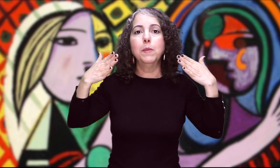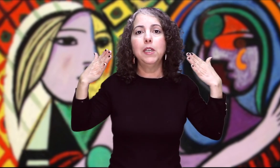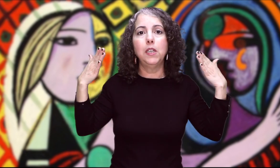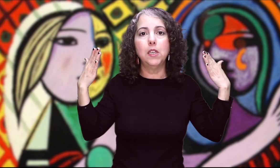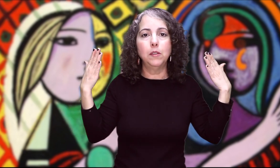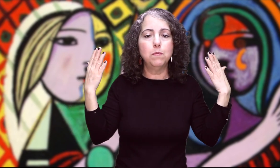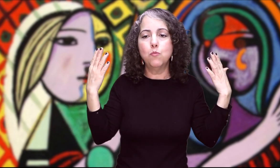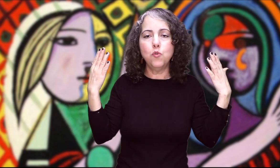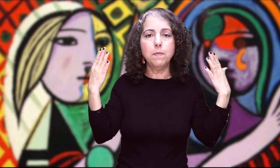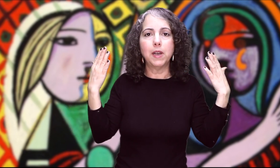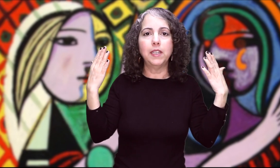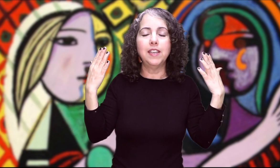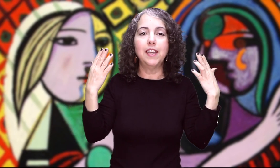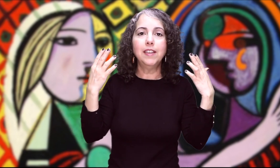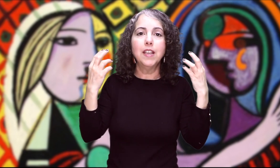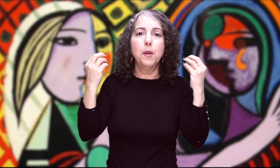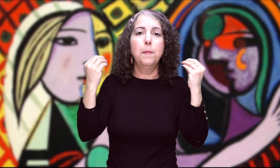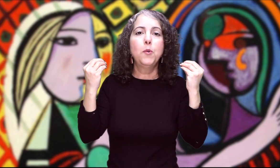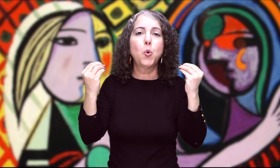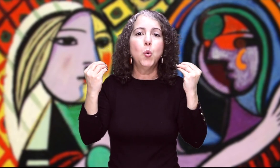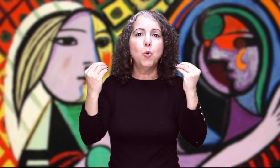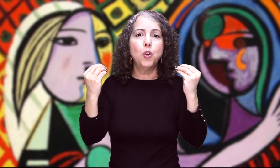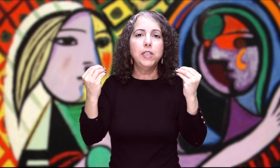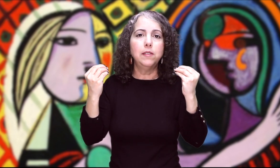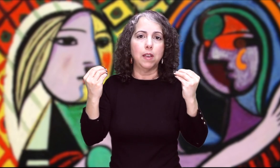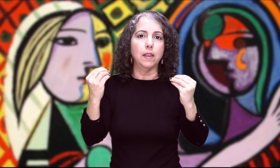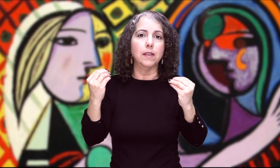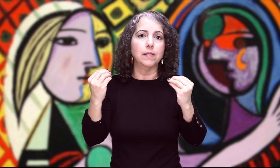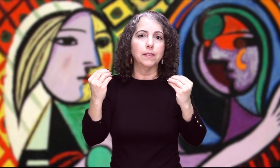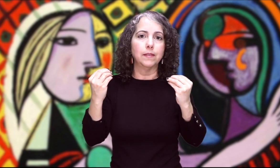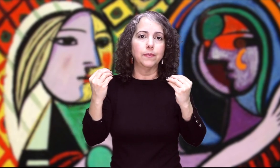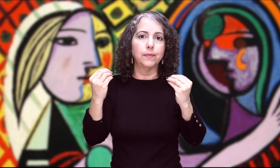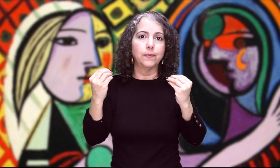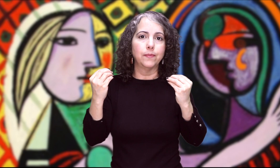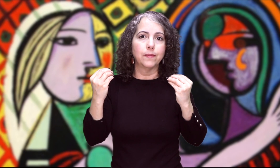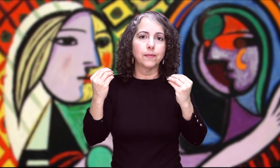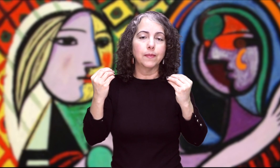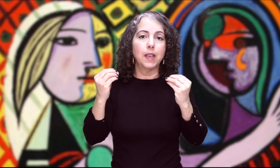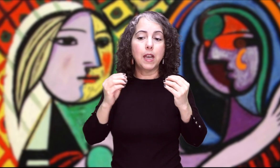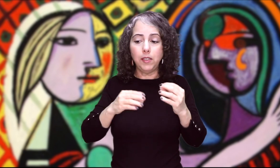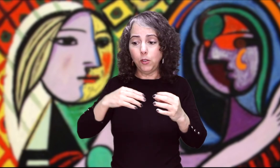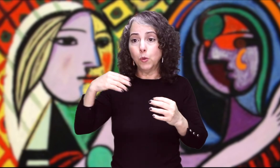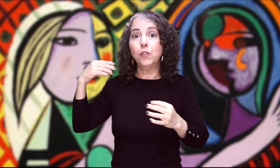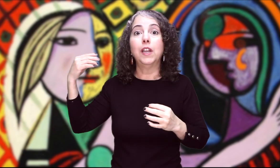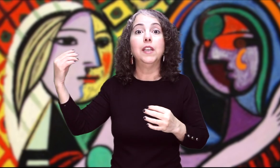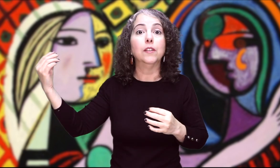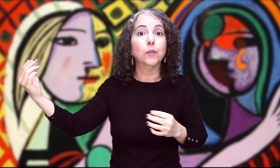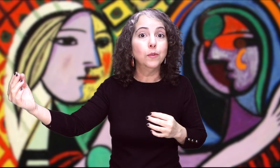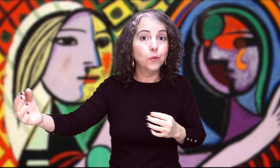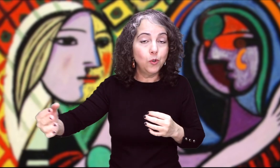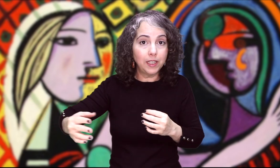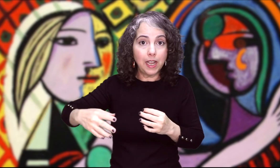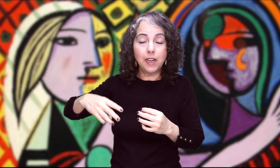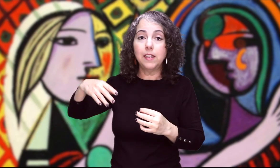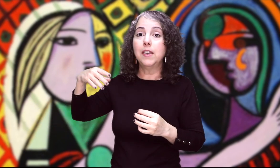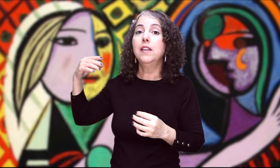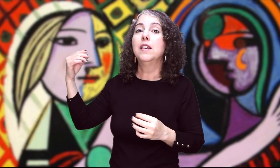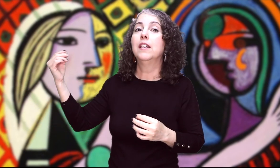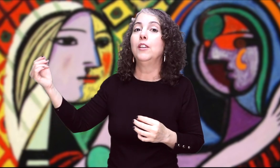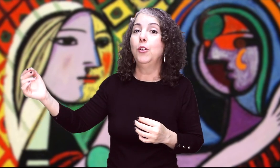mejillas muy maquilladas Ruborizadas Así estuvo saliendo Una tarde Y